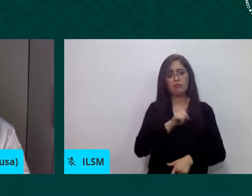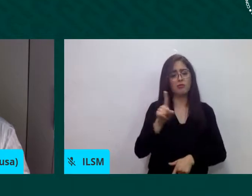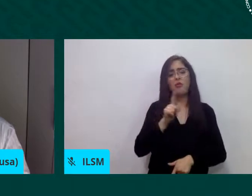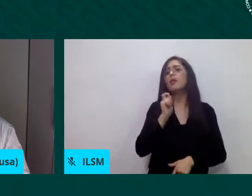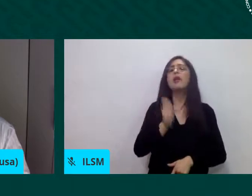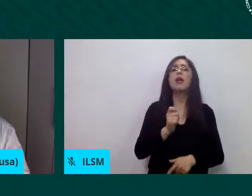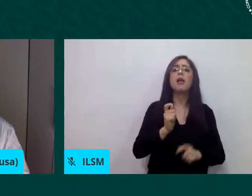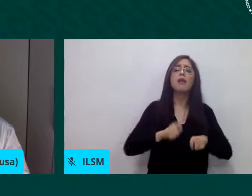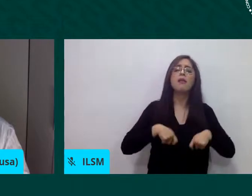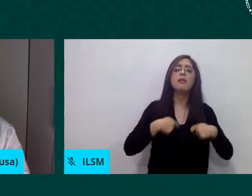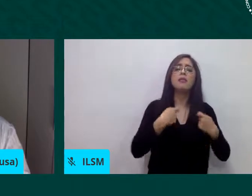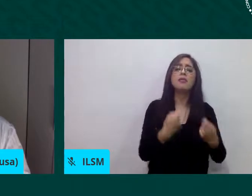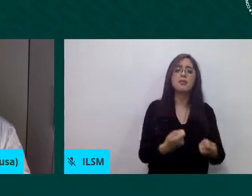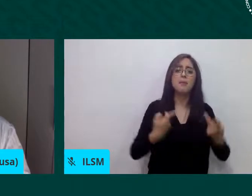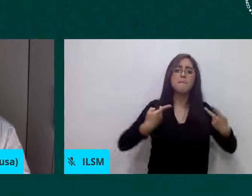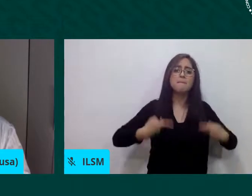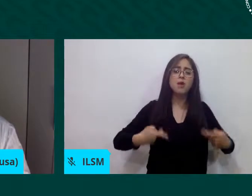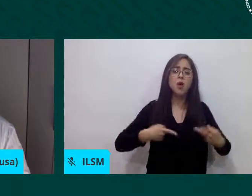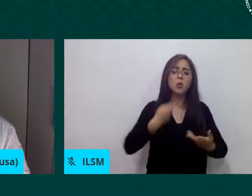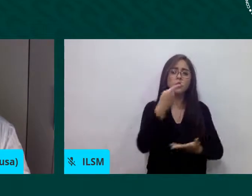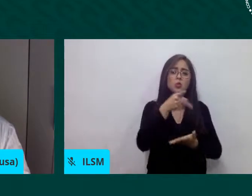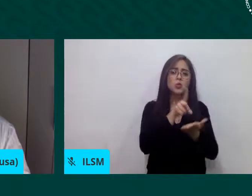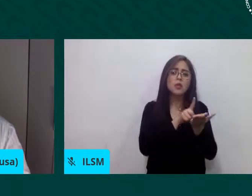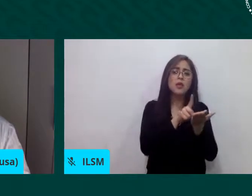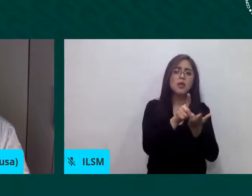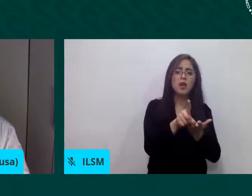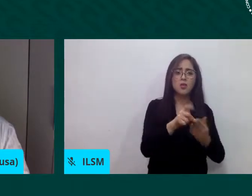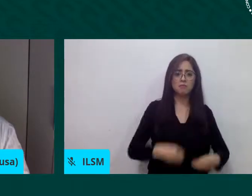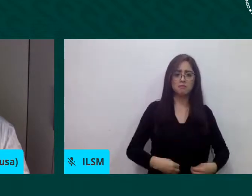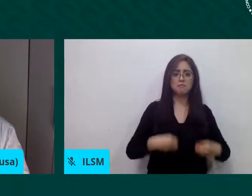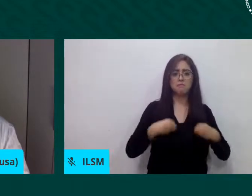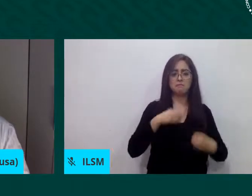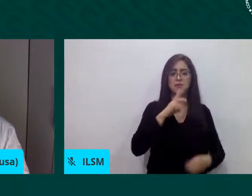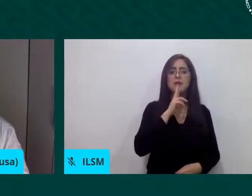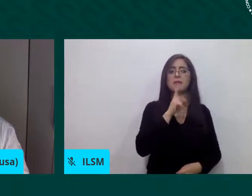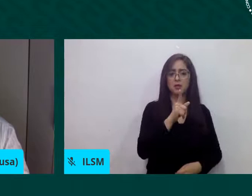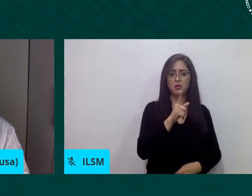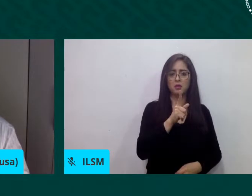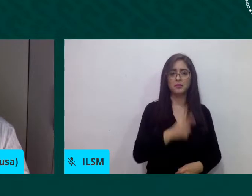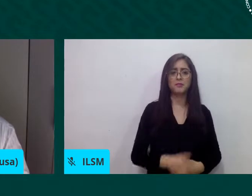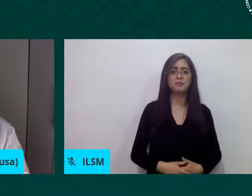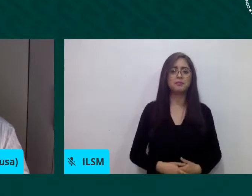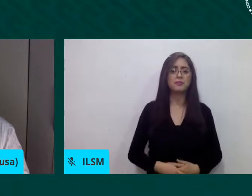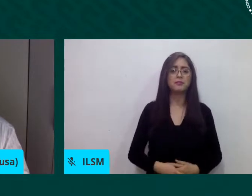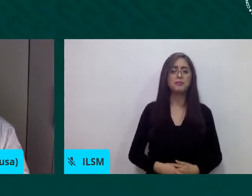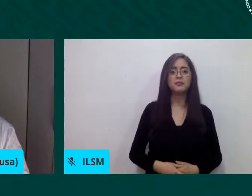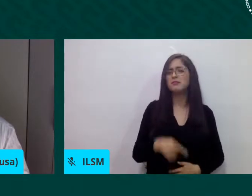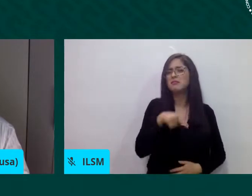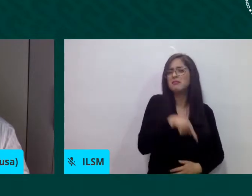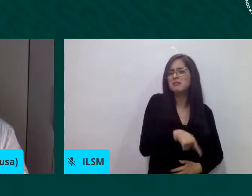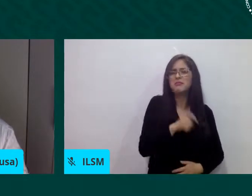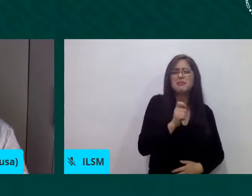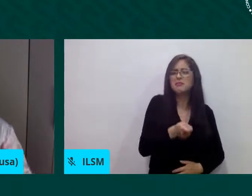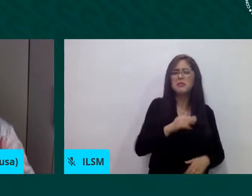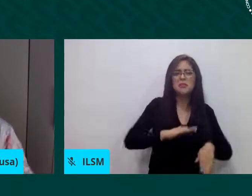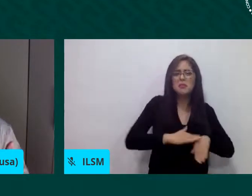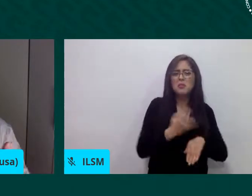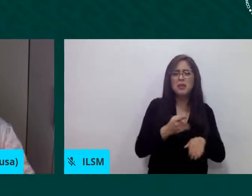vida mejor. ¿Por qué esta campaña es importante y este tema puede ser